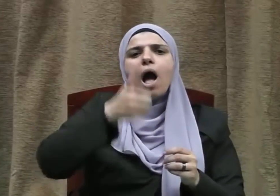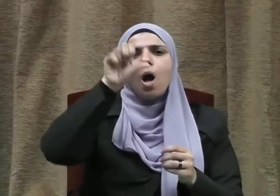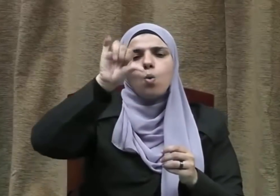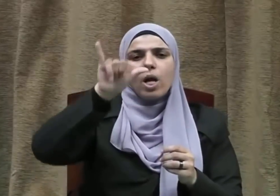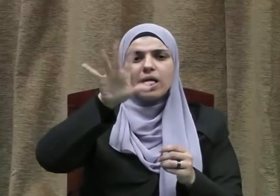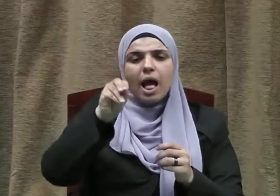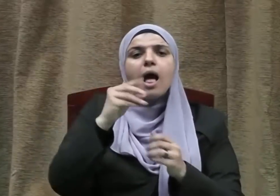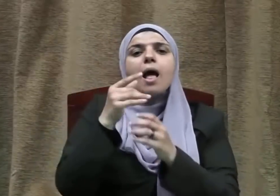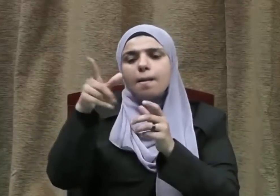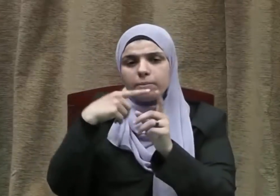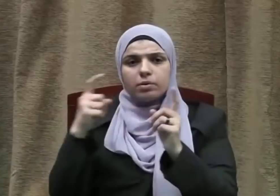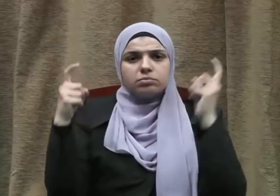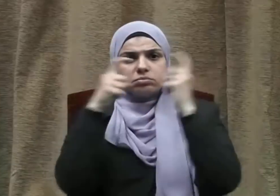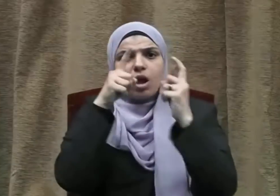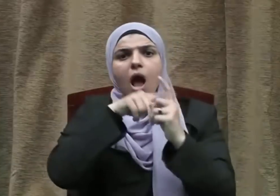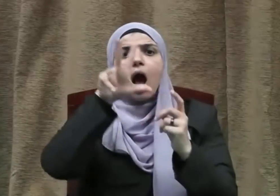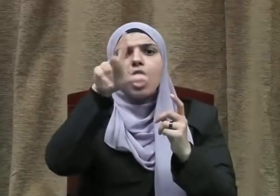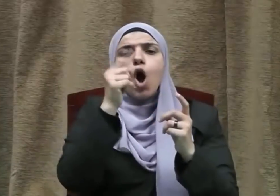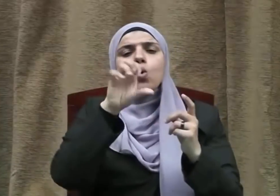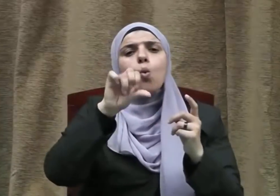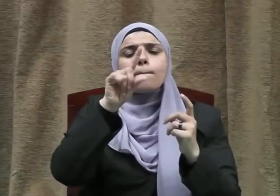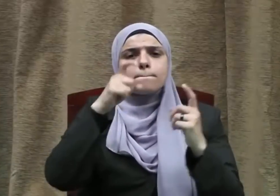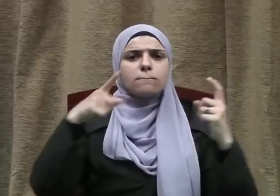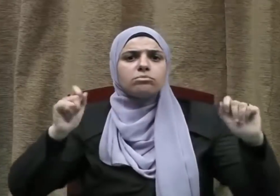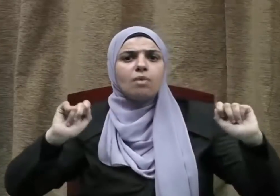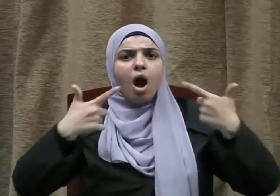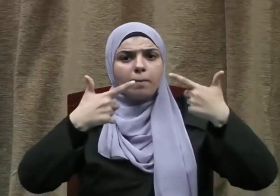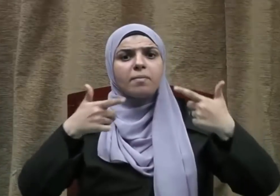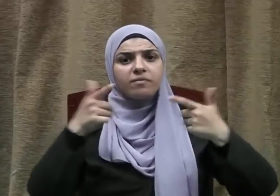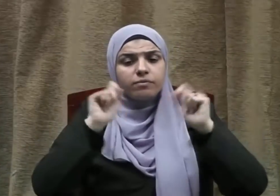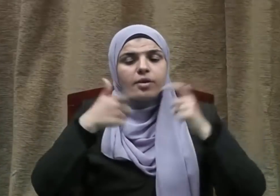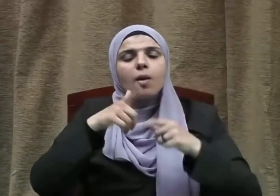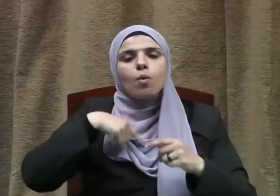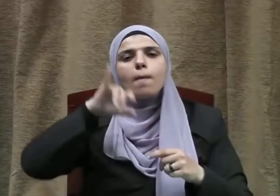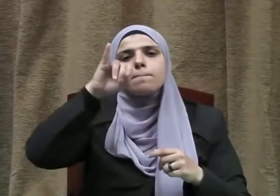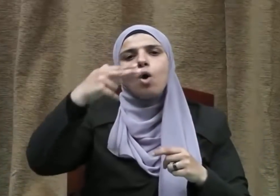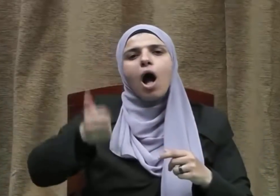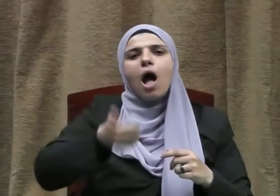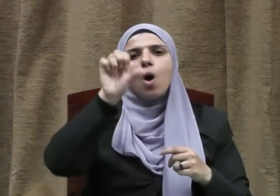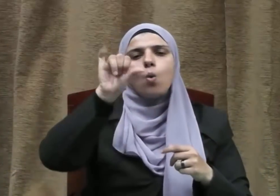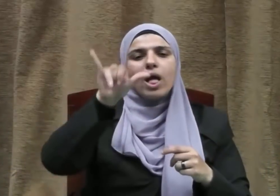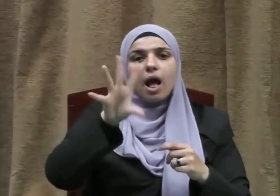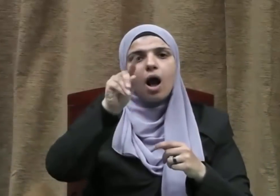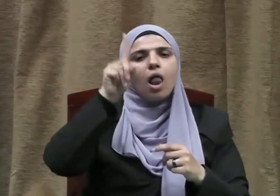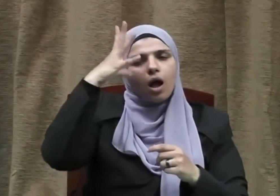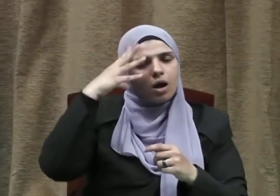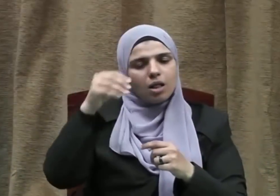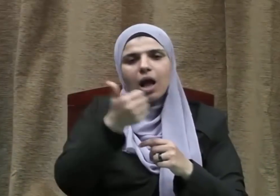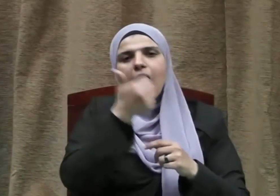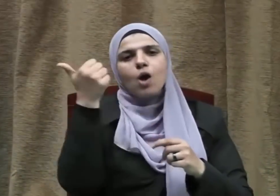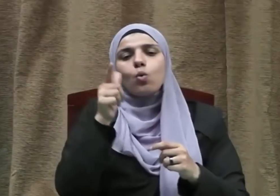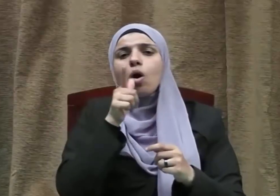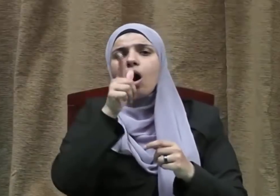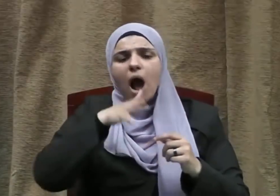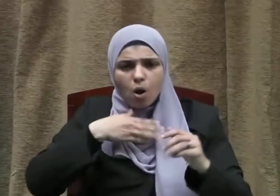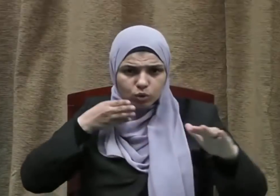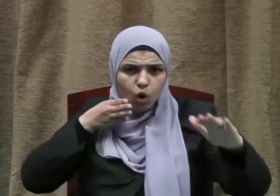أبي سفيان رضي الله عنه وبين الروم عهد فأراد معاوية رضي الله